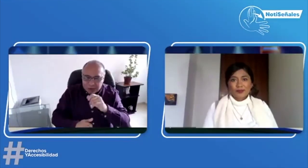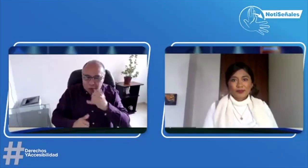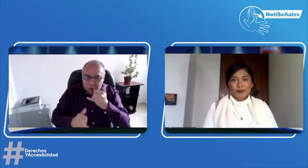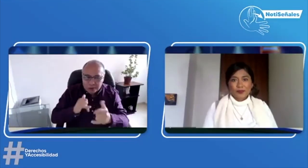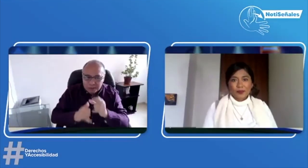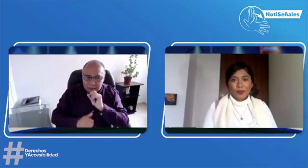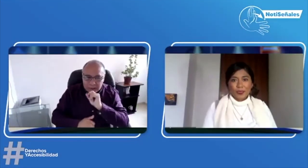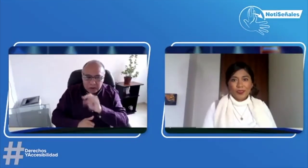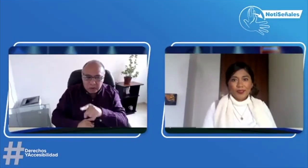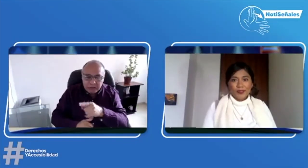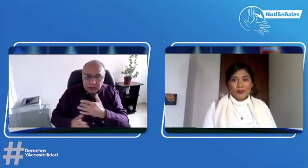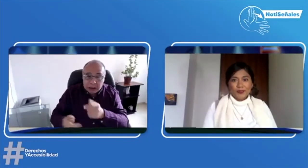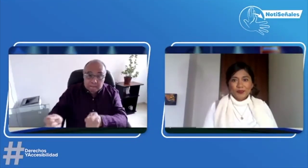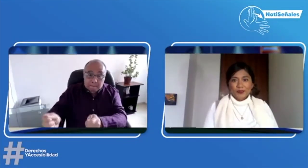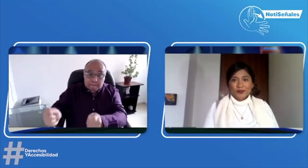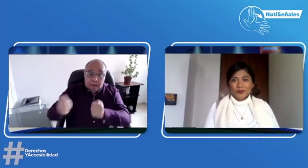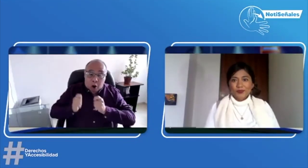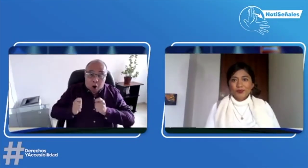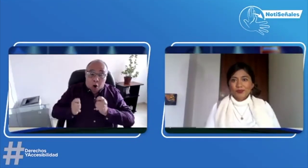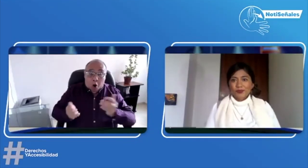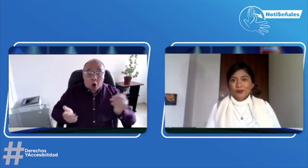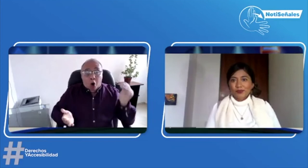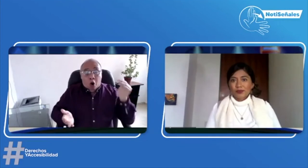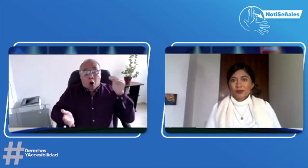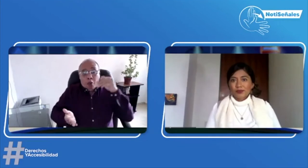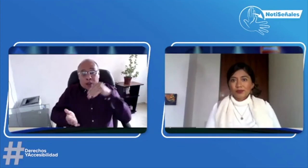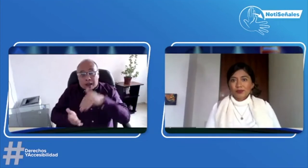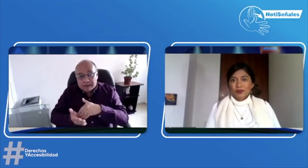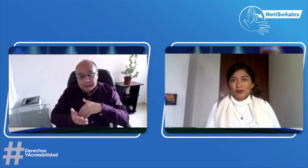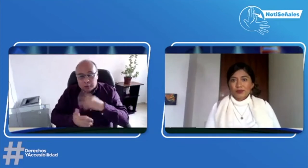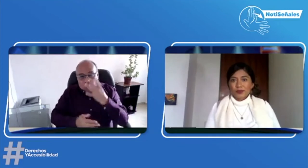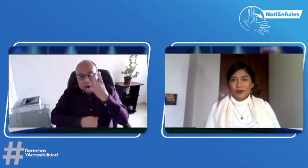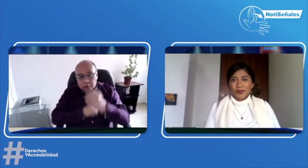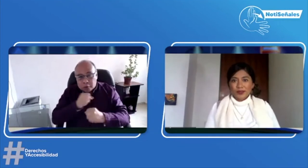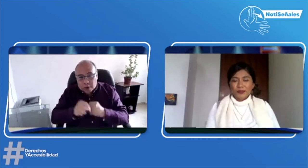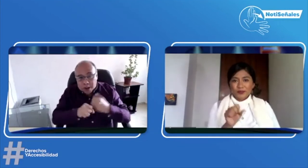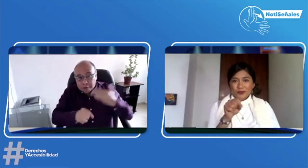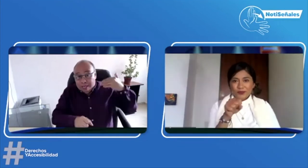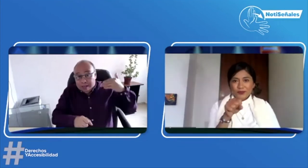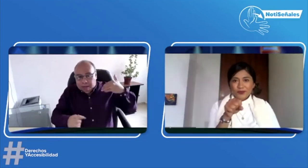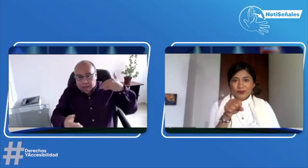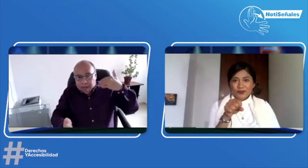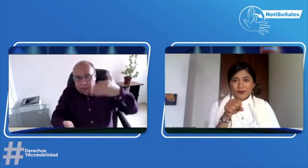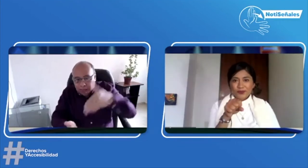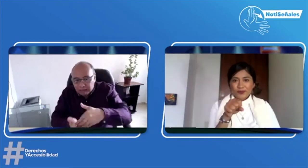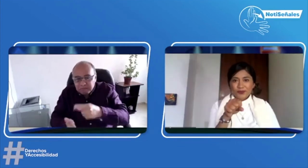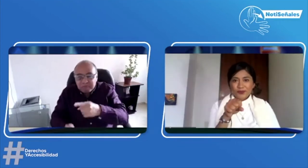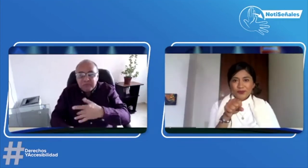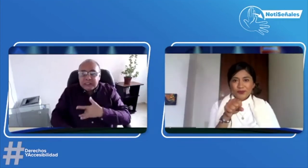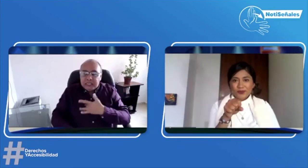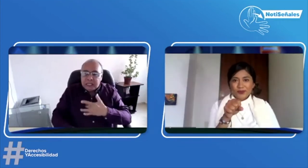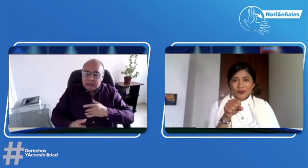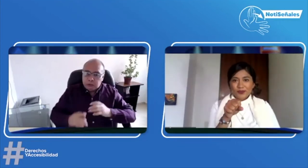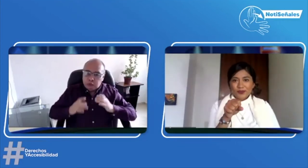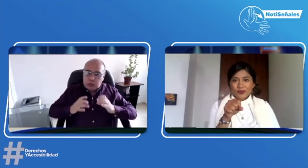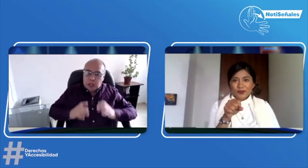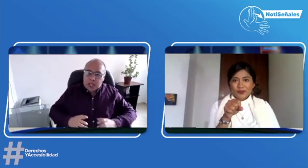pregunta, ¿recuerdas? Que nuevamente te asignaron, tras cuatro años, te